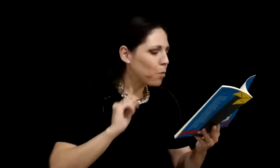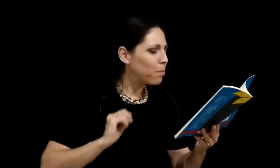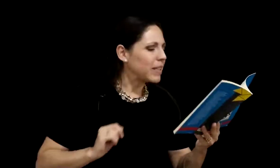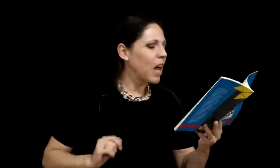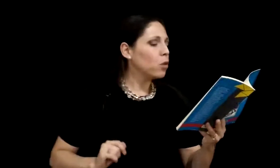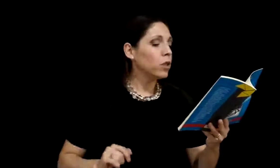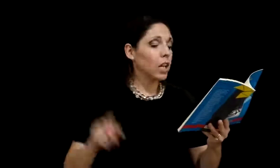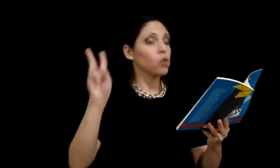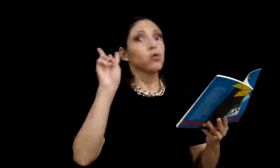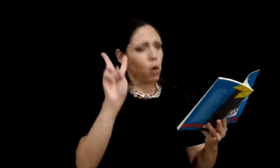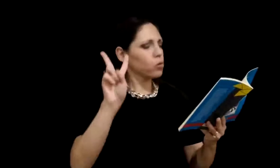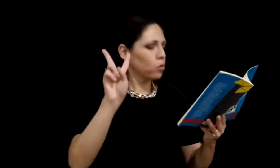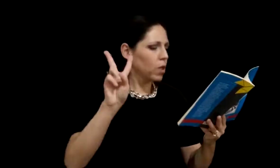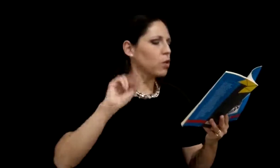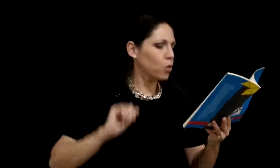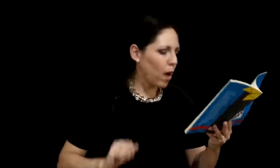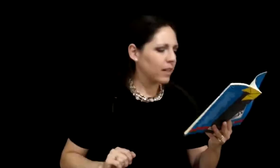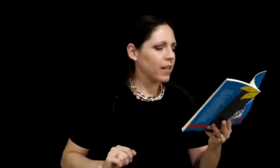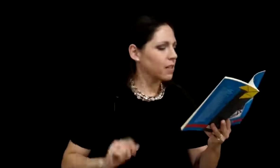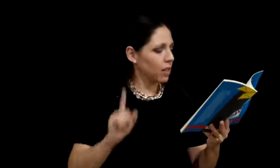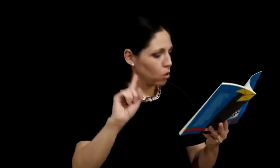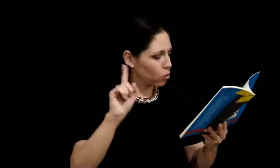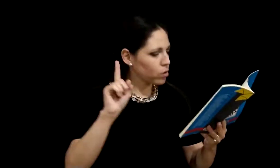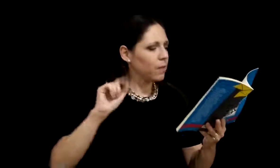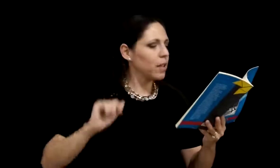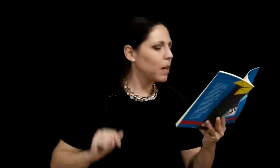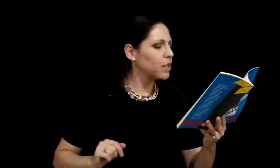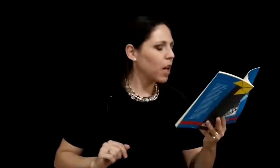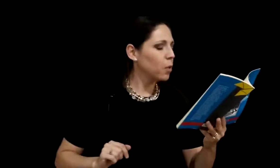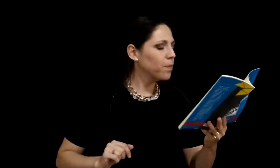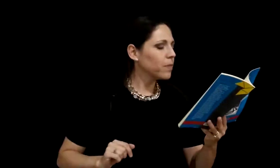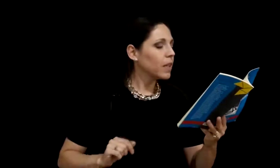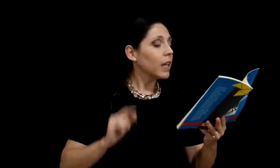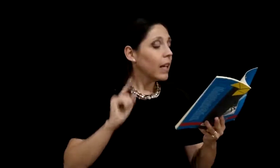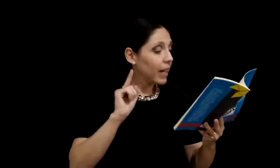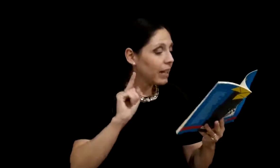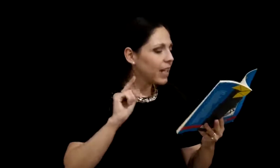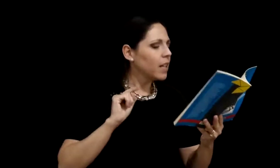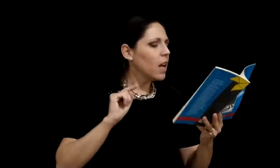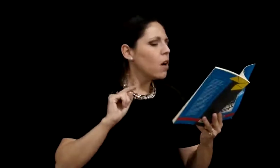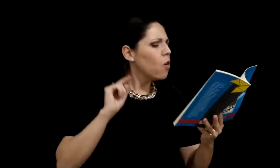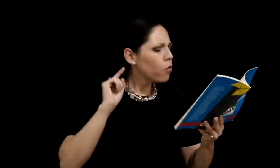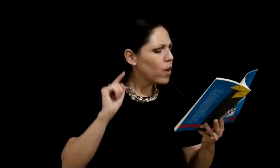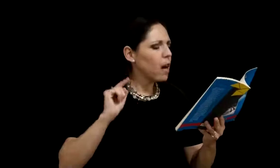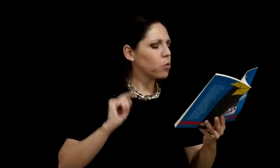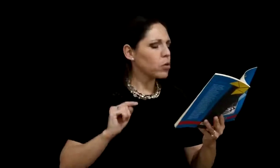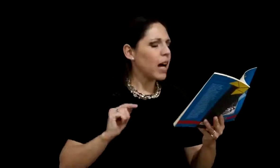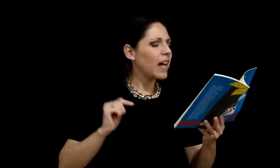Acompañado de los dos únicos guardias que no se habían marchado, el rey fue a buscar